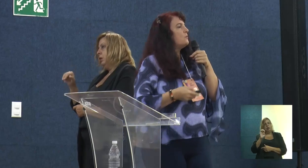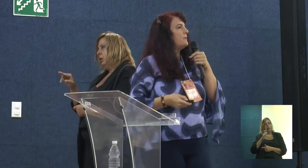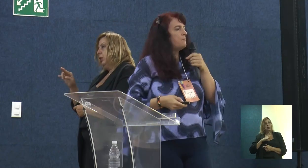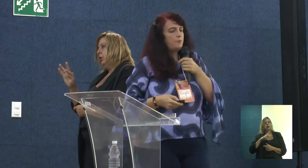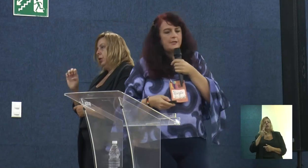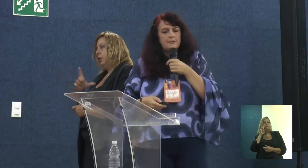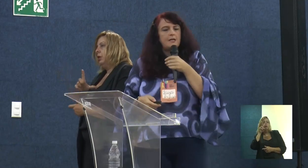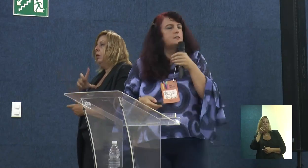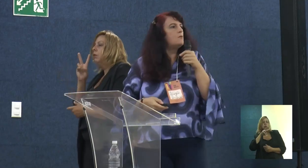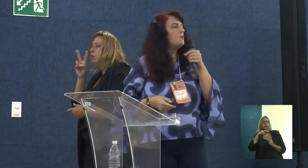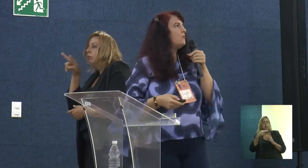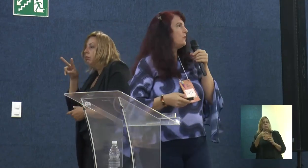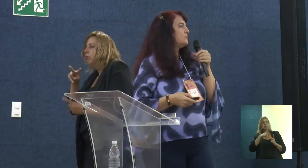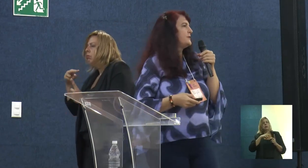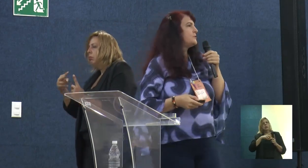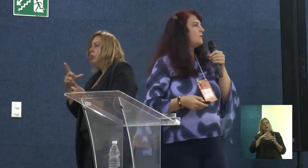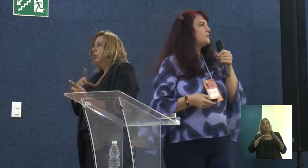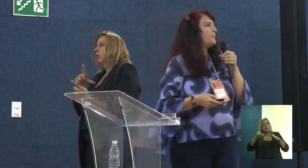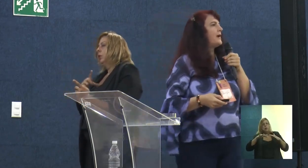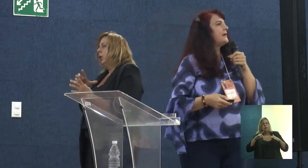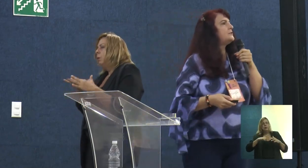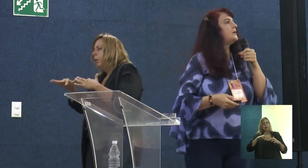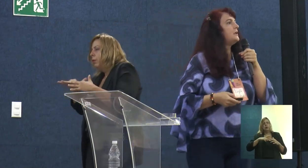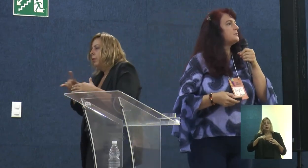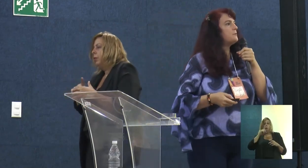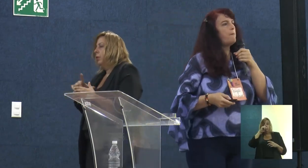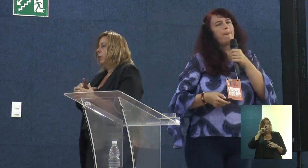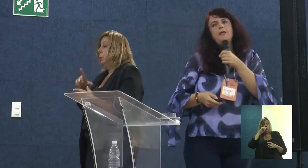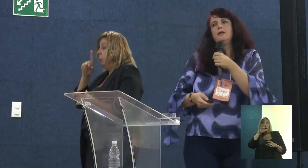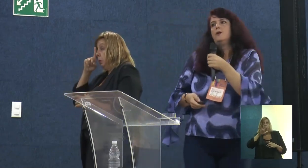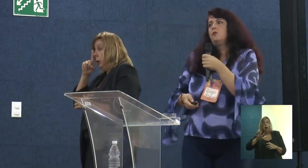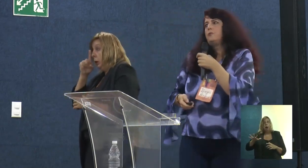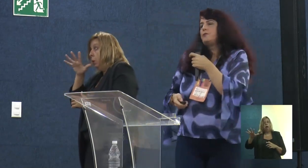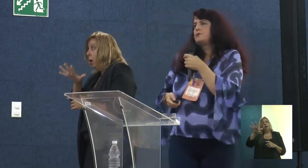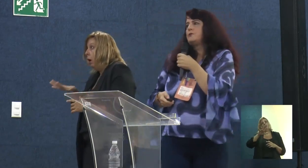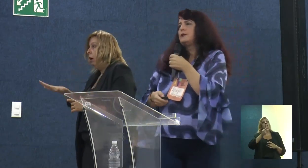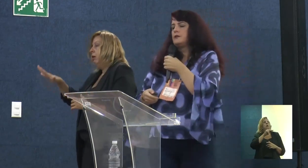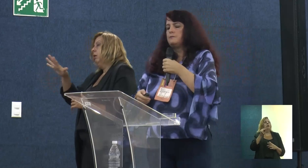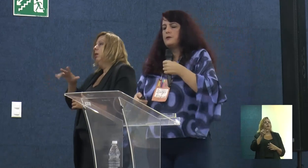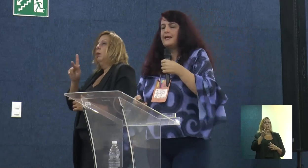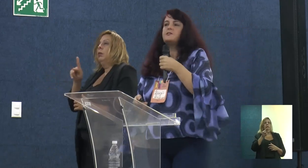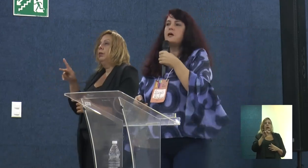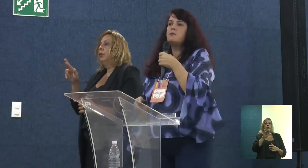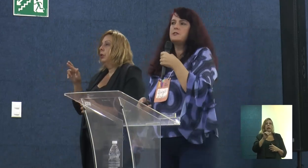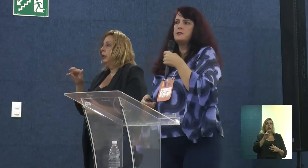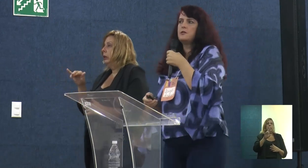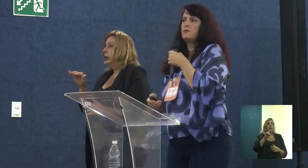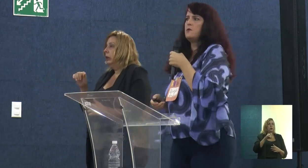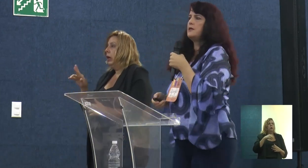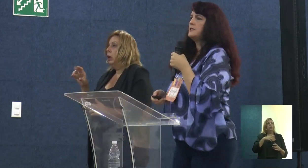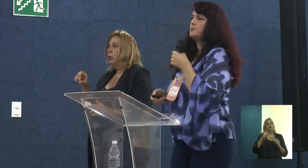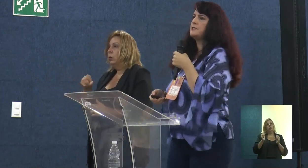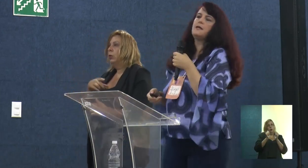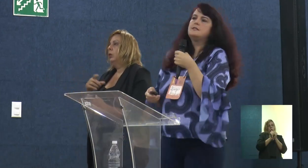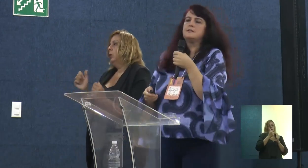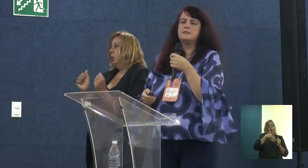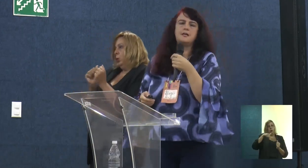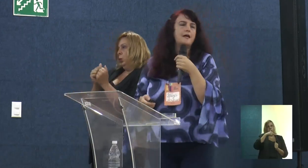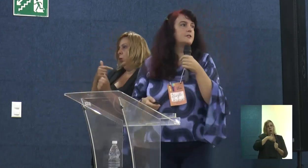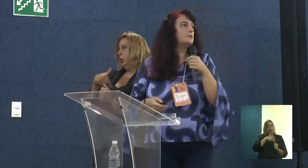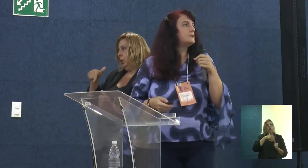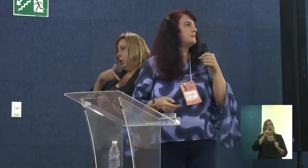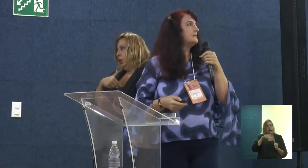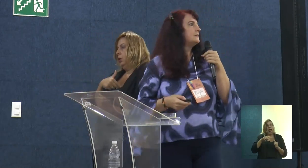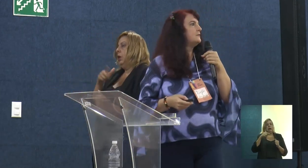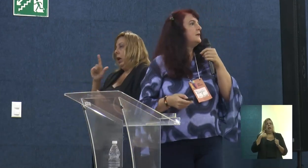visando uma mobilização com o pessoal sobre a área de risco. O professor Ricardo Moretti está com a gente agora, que é especialista